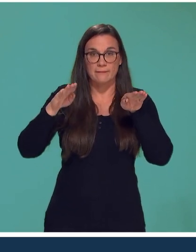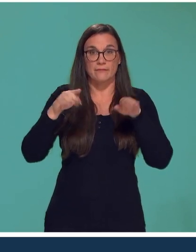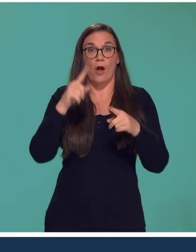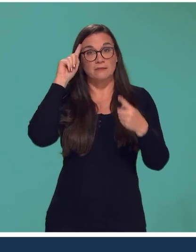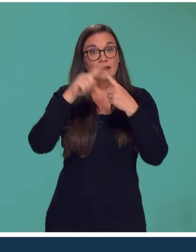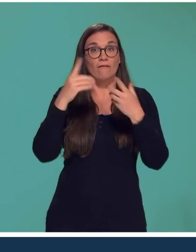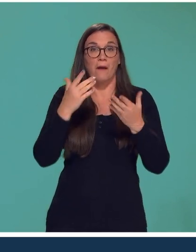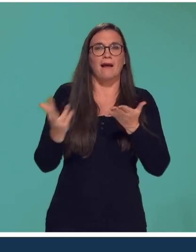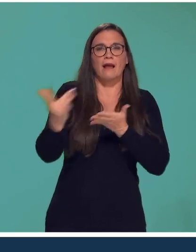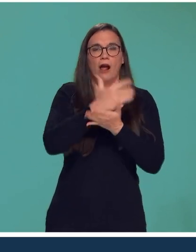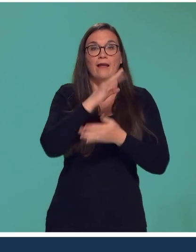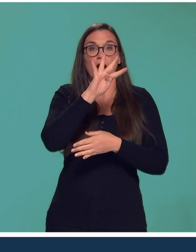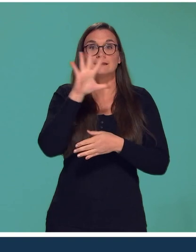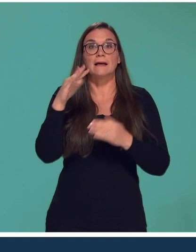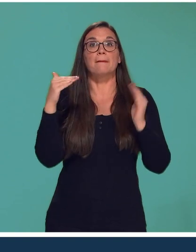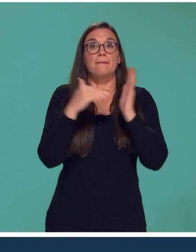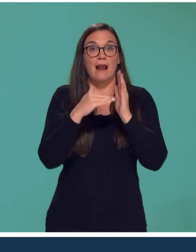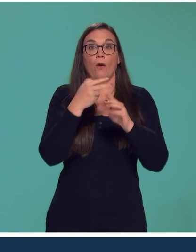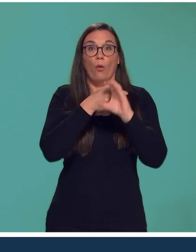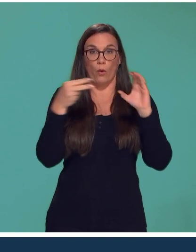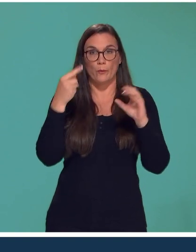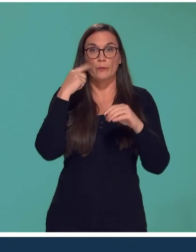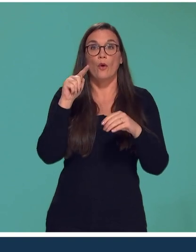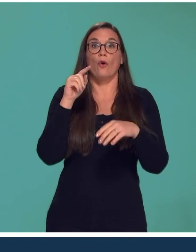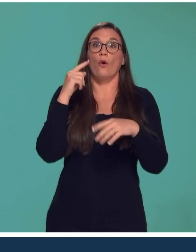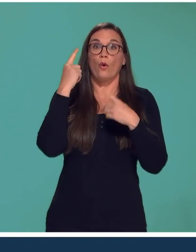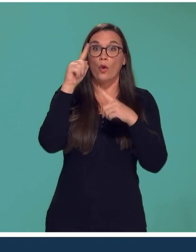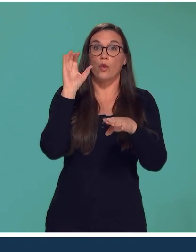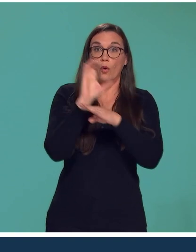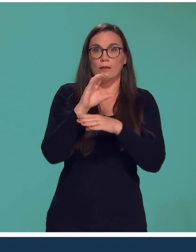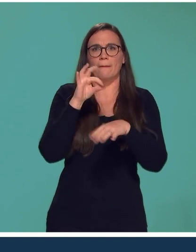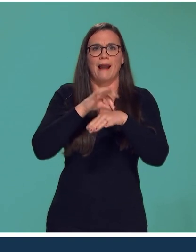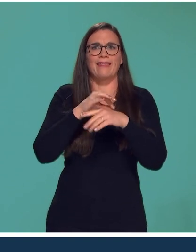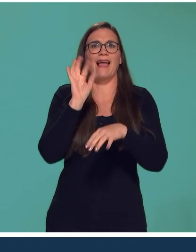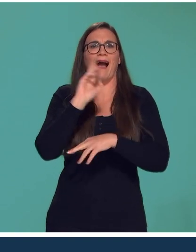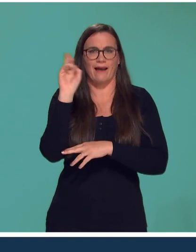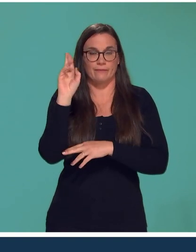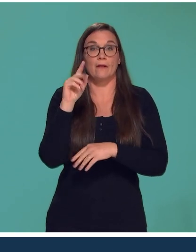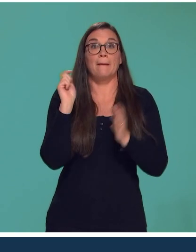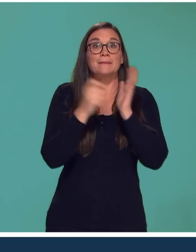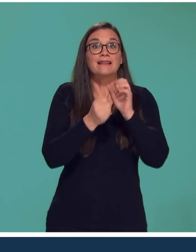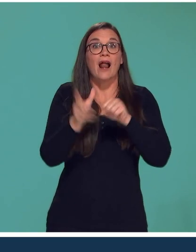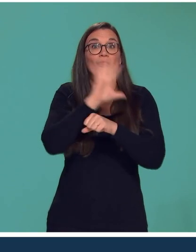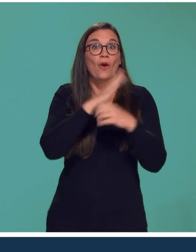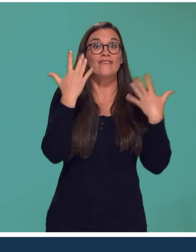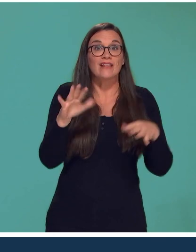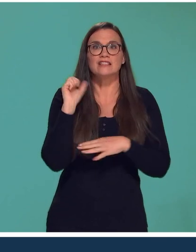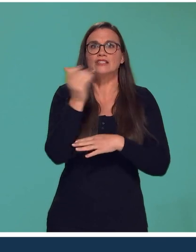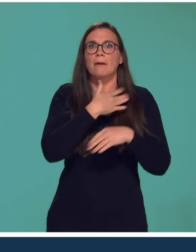-Nazaire sur plus de 3 kilomètres. Ce défi vise à récolter 45 000 euros pour lutter contre les maladies rares.